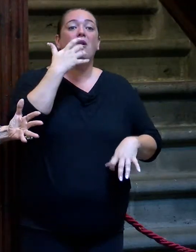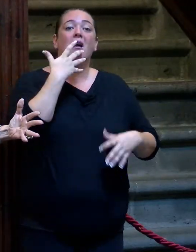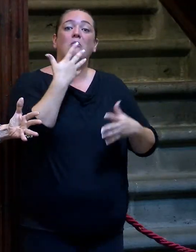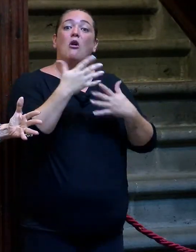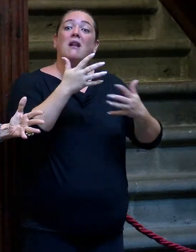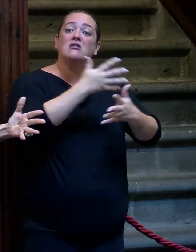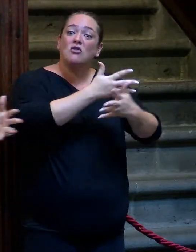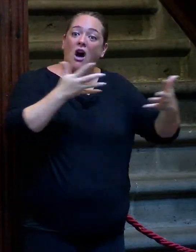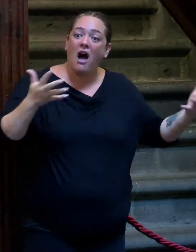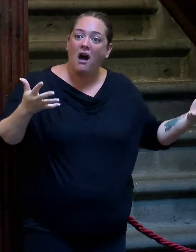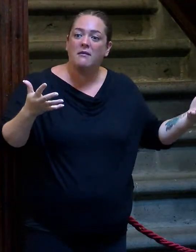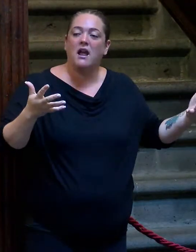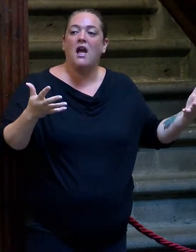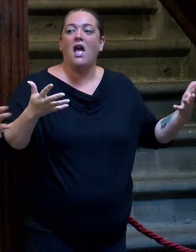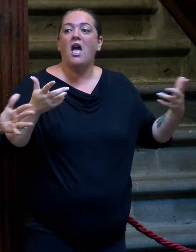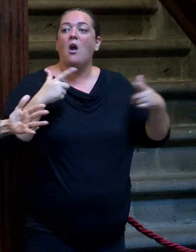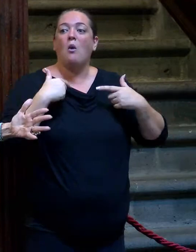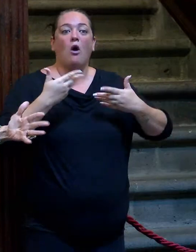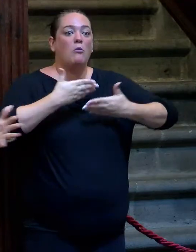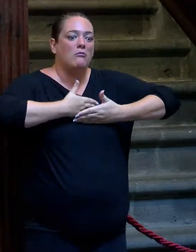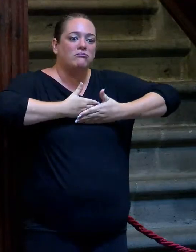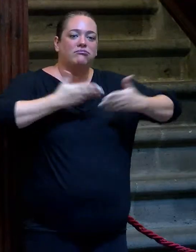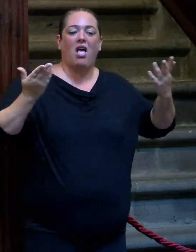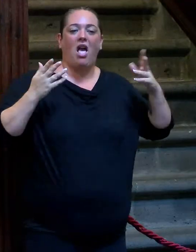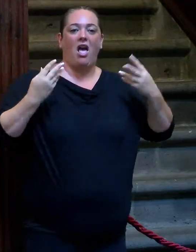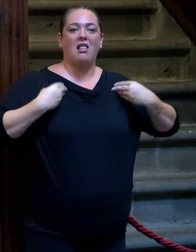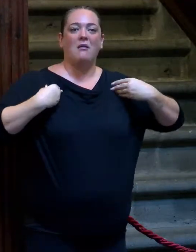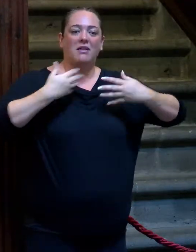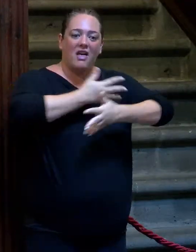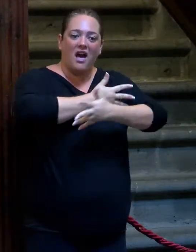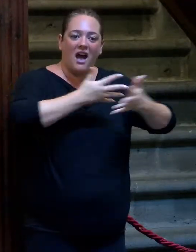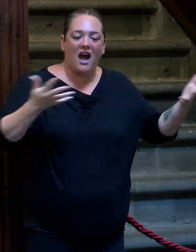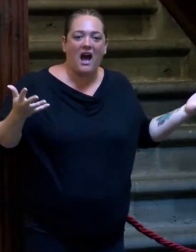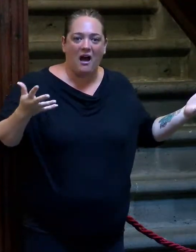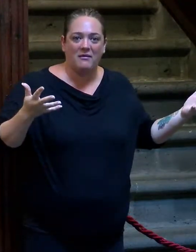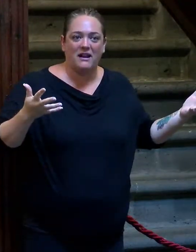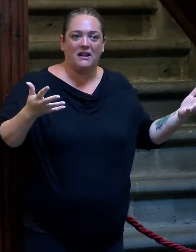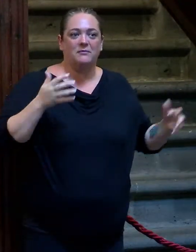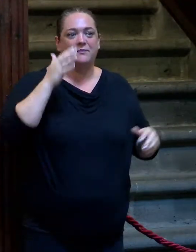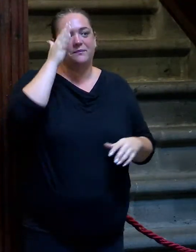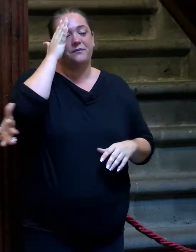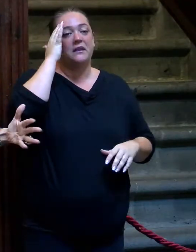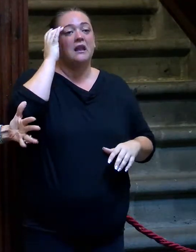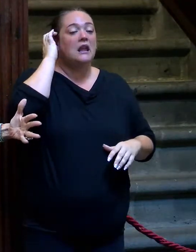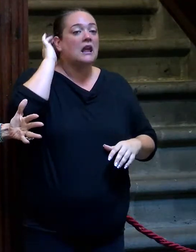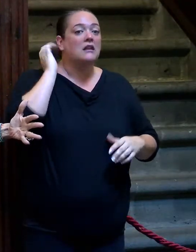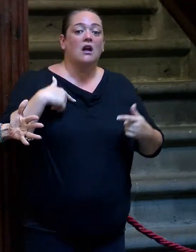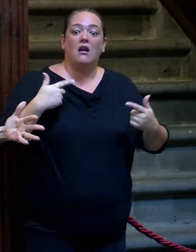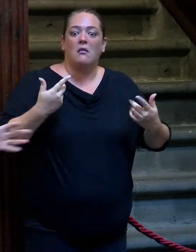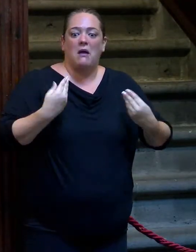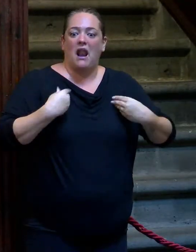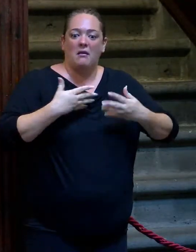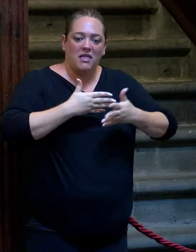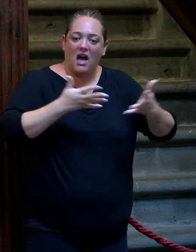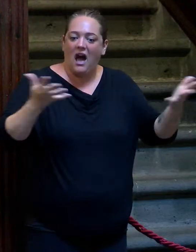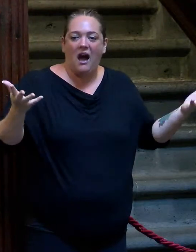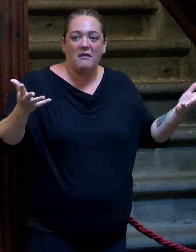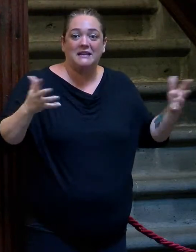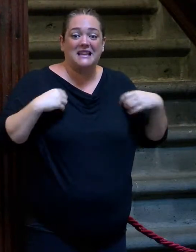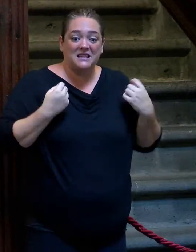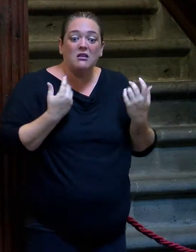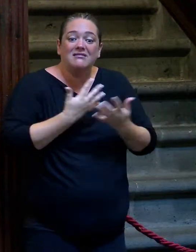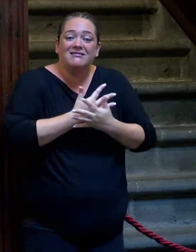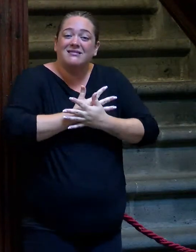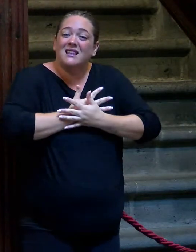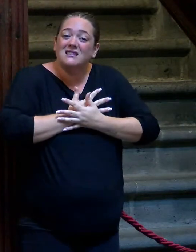abres los brazos es una manera de abrirte a la vida. No solamente te abres al que viene en ese momento. Estás abierta a la vida. Cuando te cierras